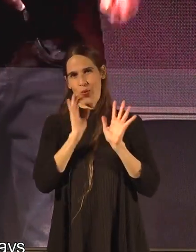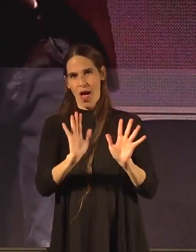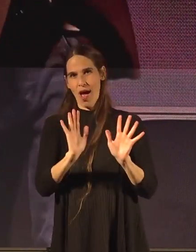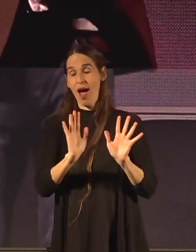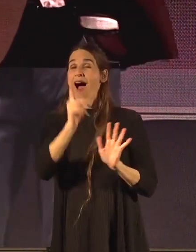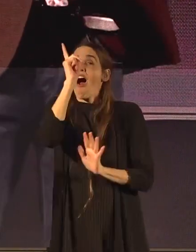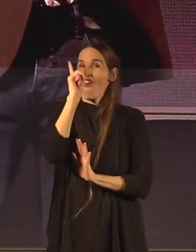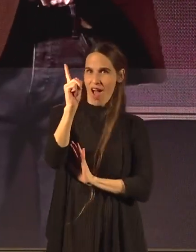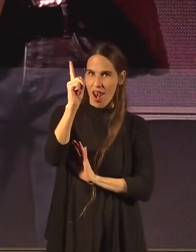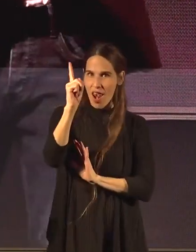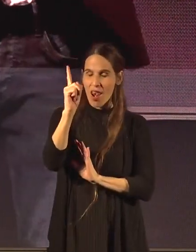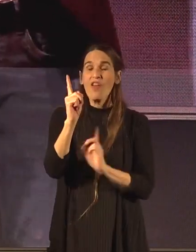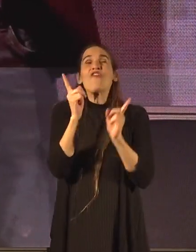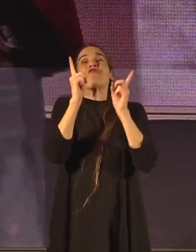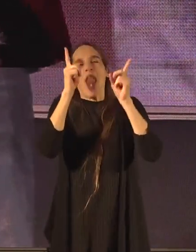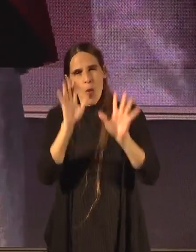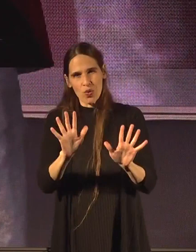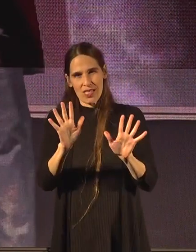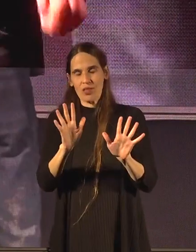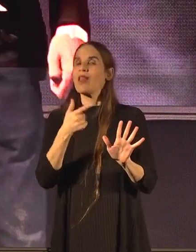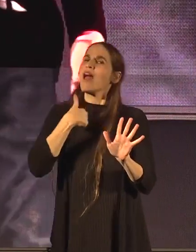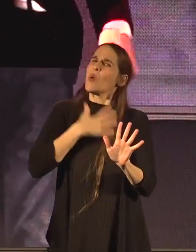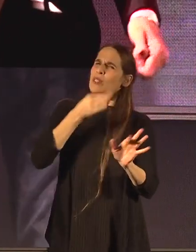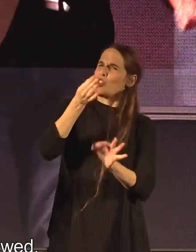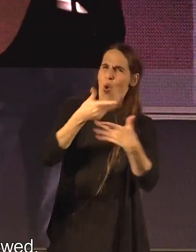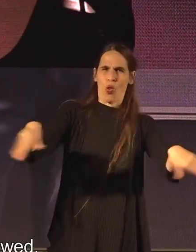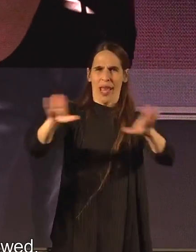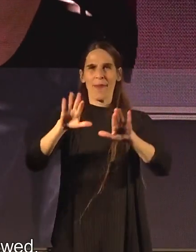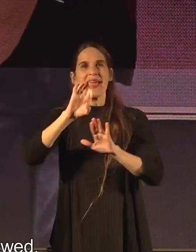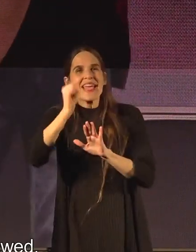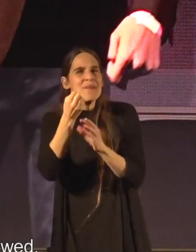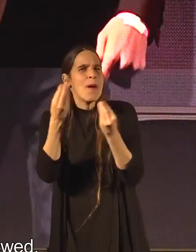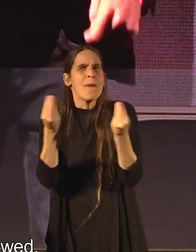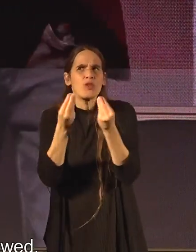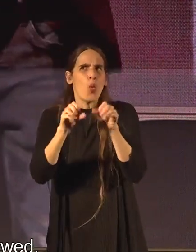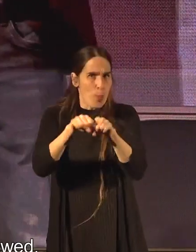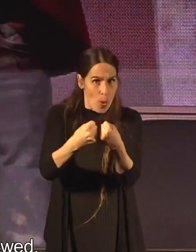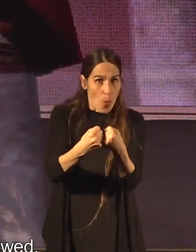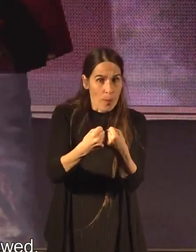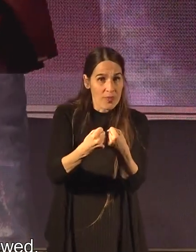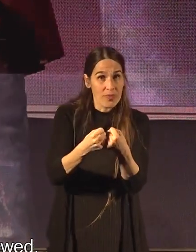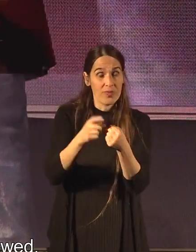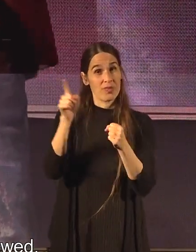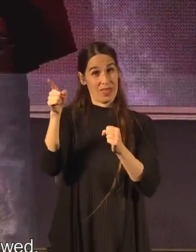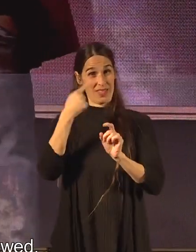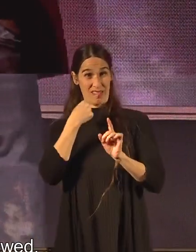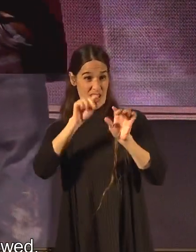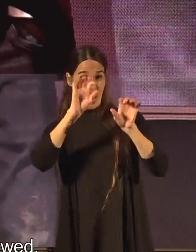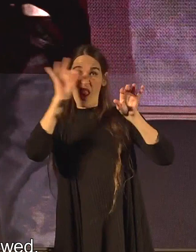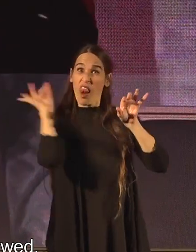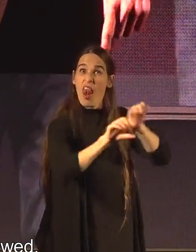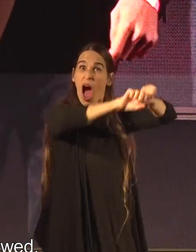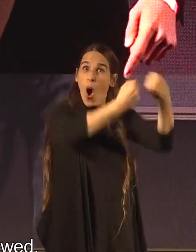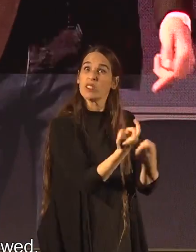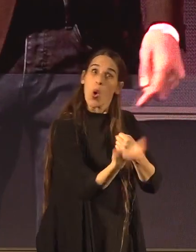אבל ולמרות זאת אני רוצה לשאול אתכם אם משהו פגוב, האם נפגום בו עוד